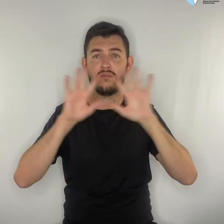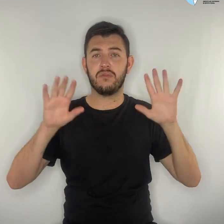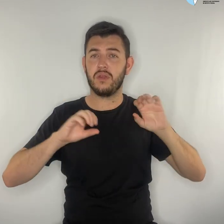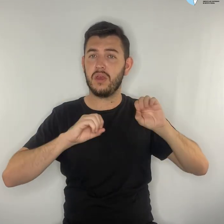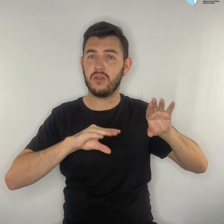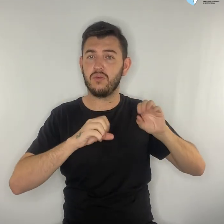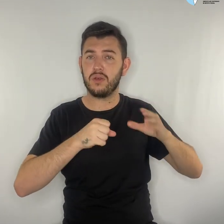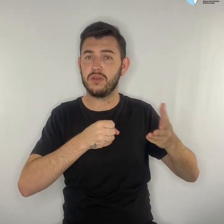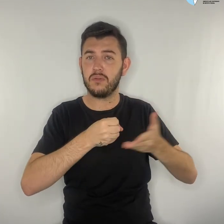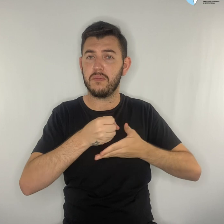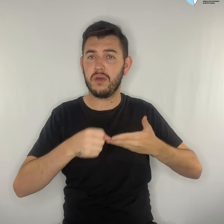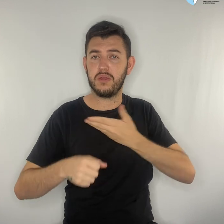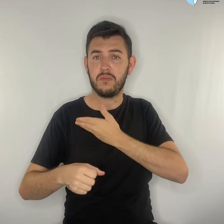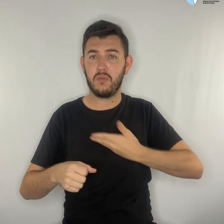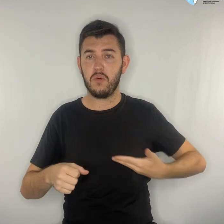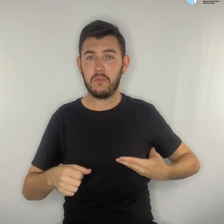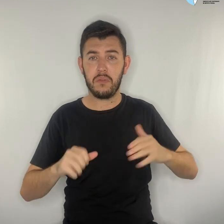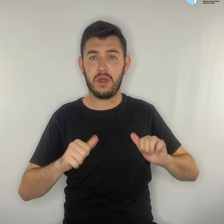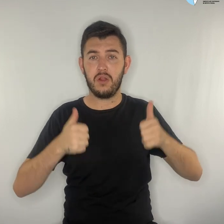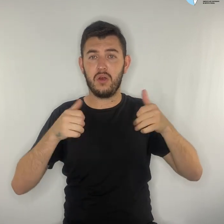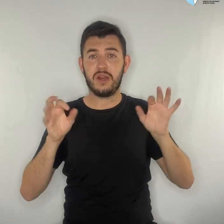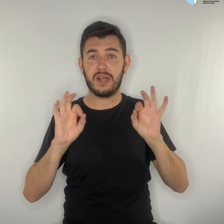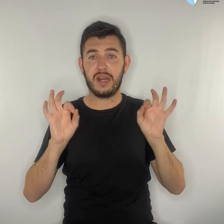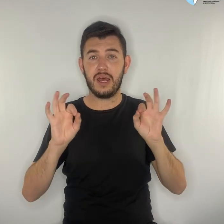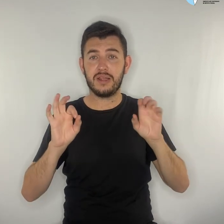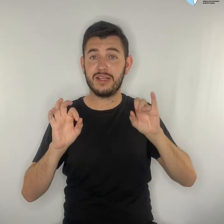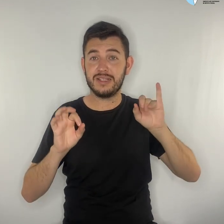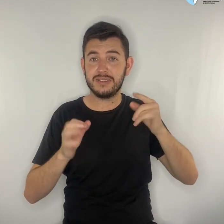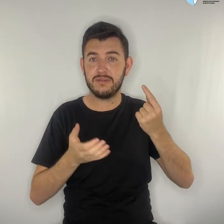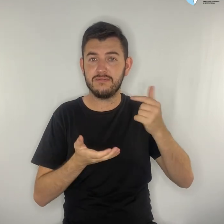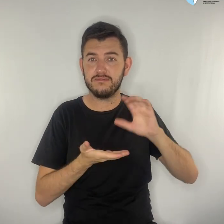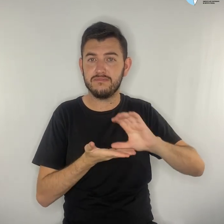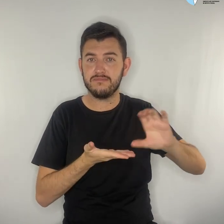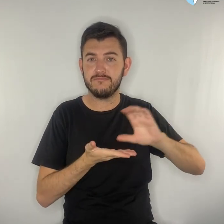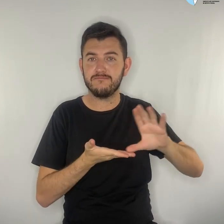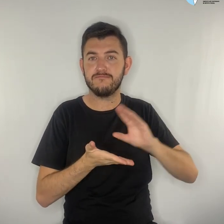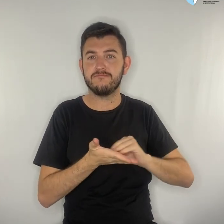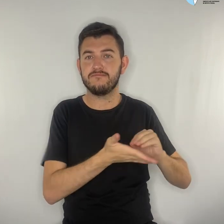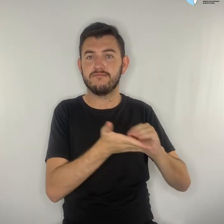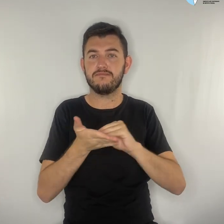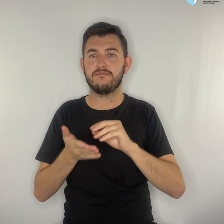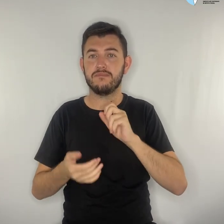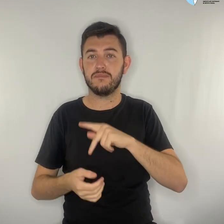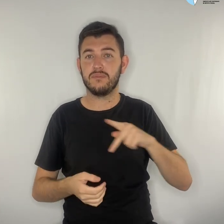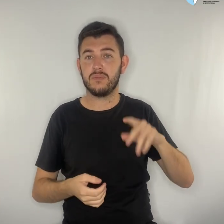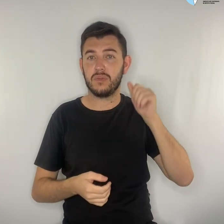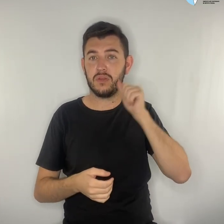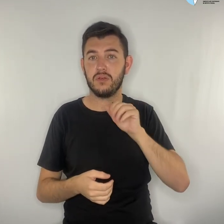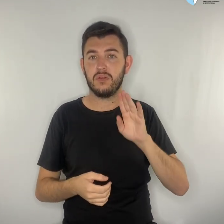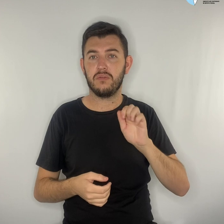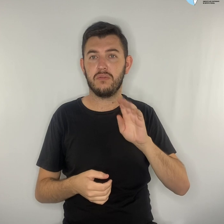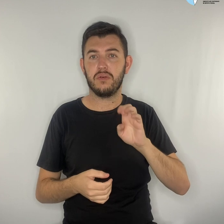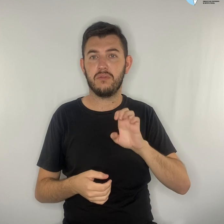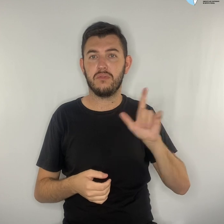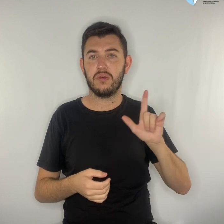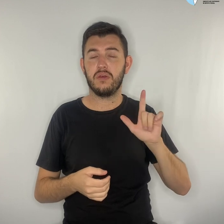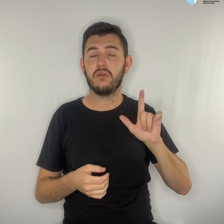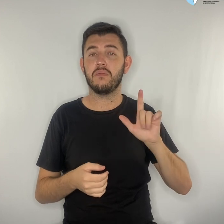sem mais investimento. Professora Bebel, na apresentação da pesquisa. Nossa realidade